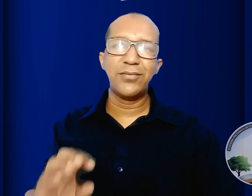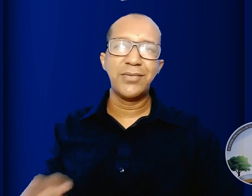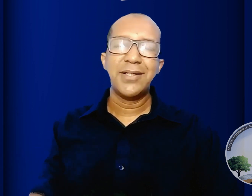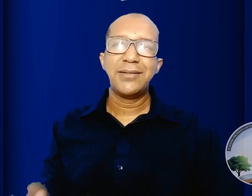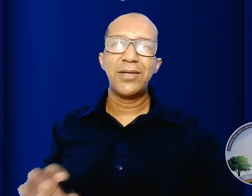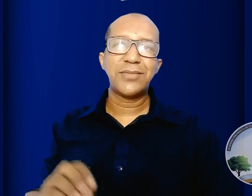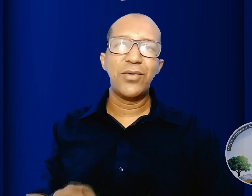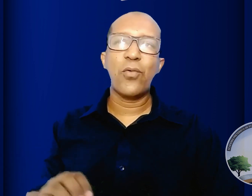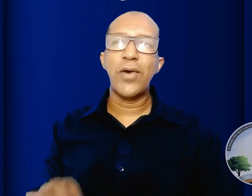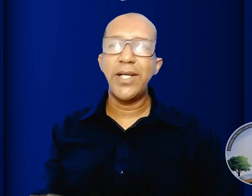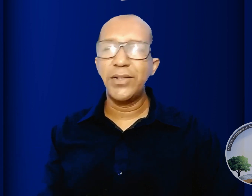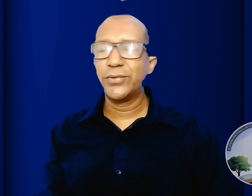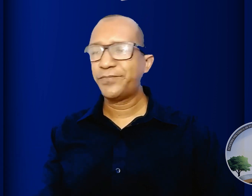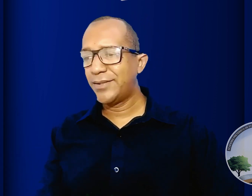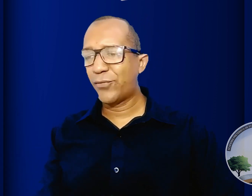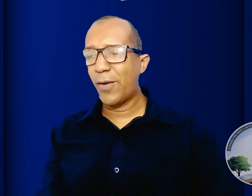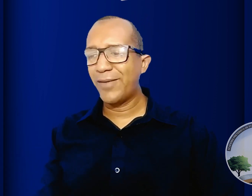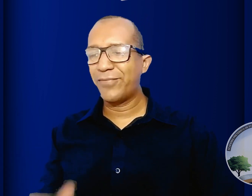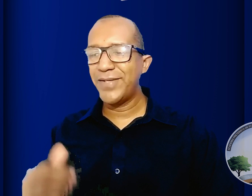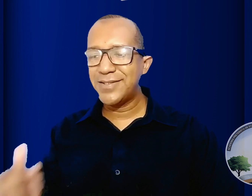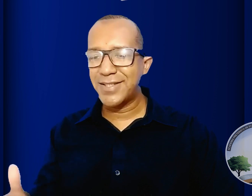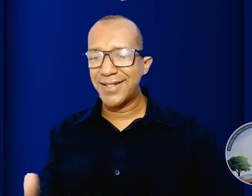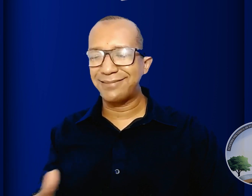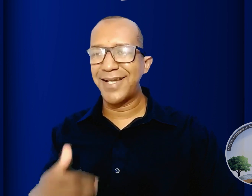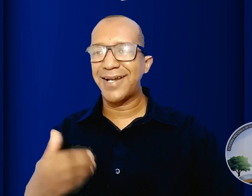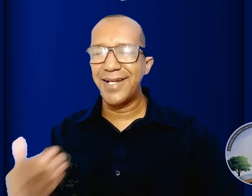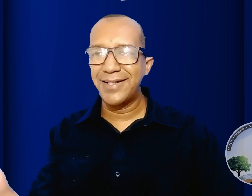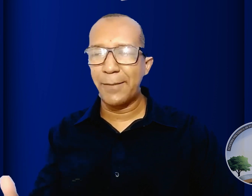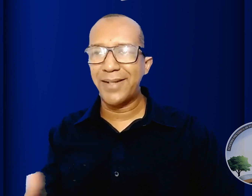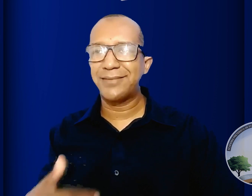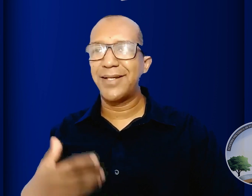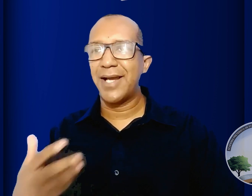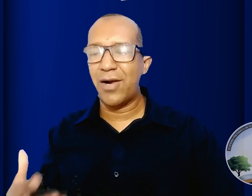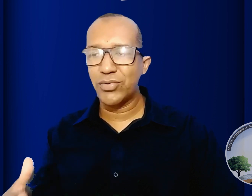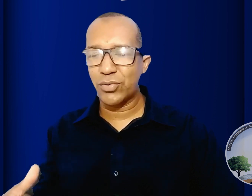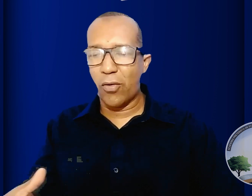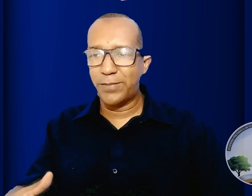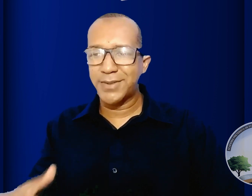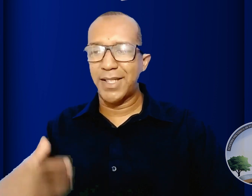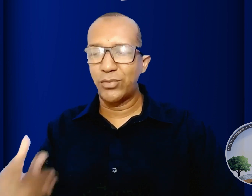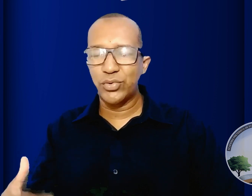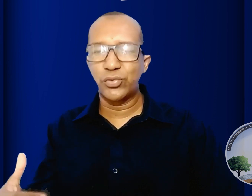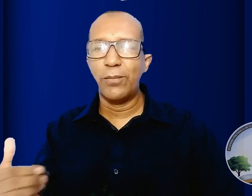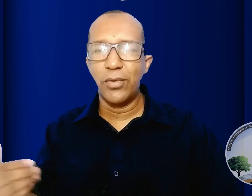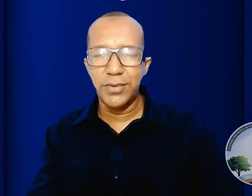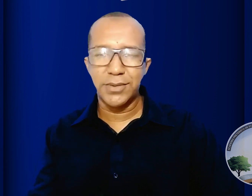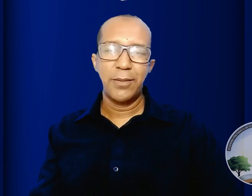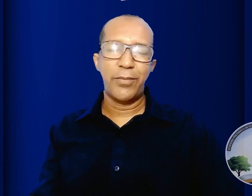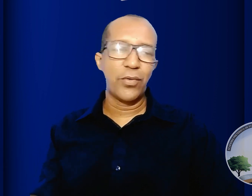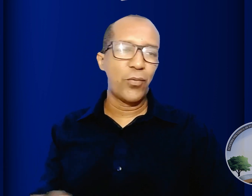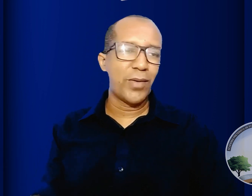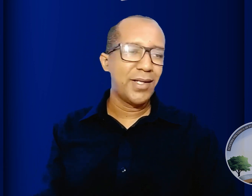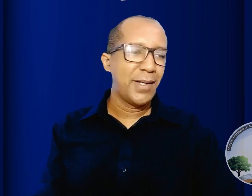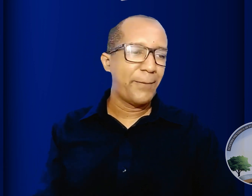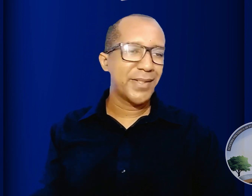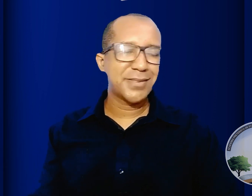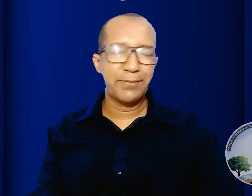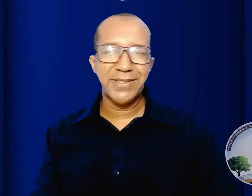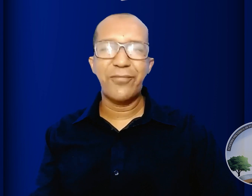não não ter ocorrido de forma física terrena material os corpos saindo dos túmulos por uma percepção